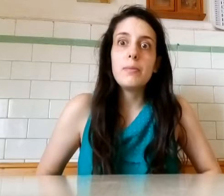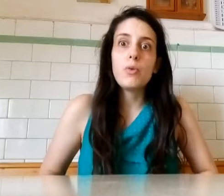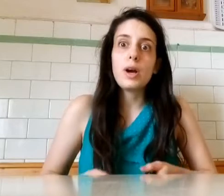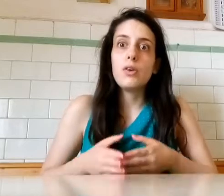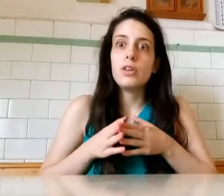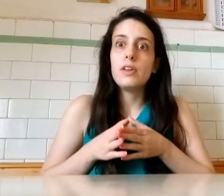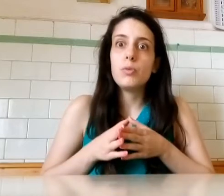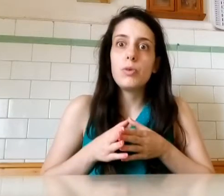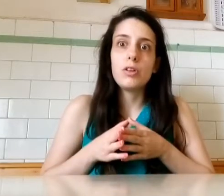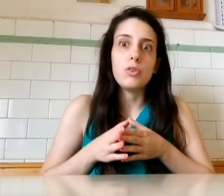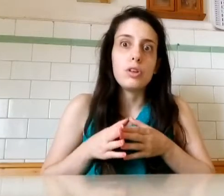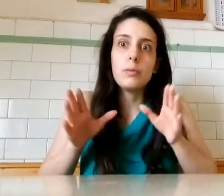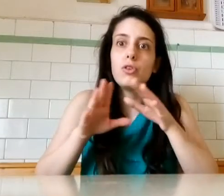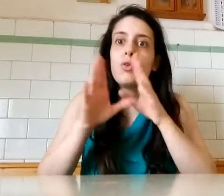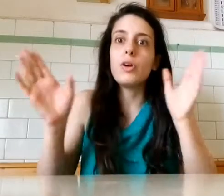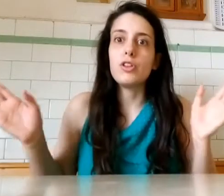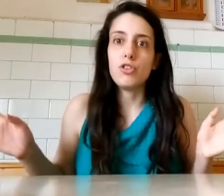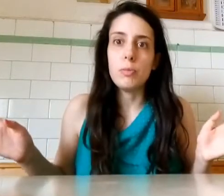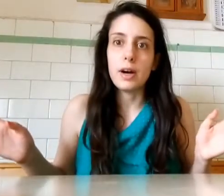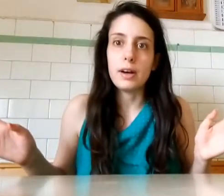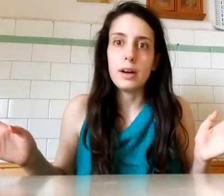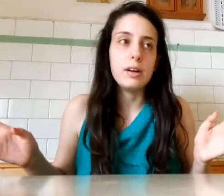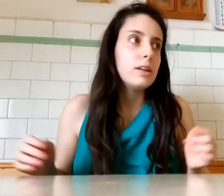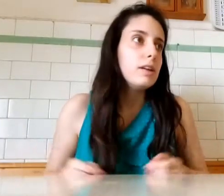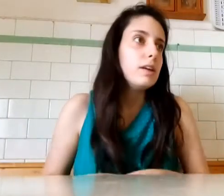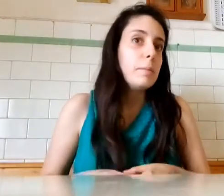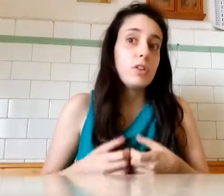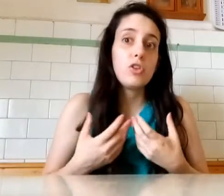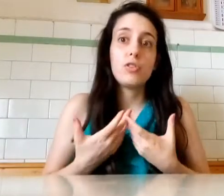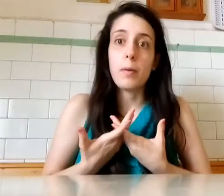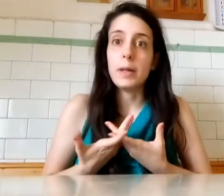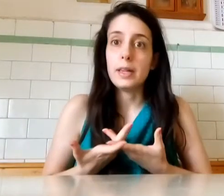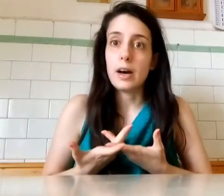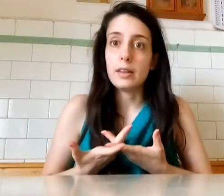qua che non divendo pure sorda Ma solo questo ci manca Mi sono spaventata